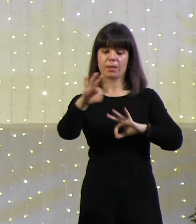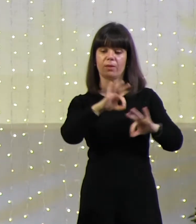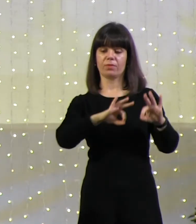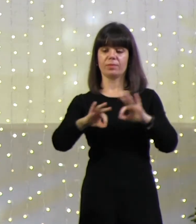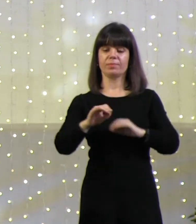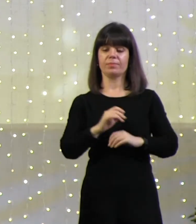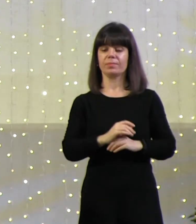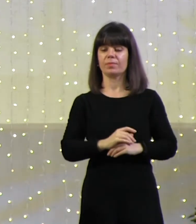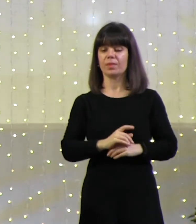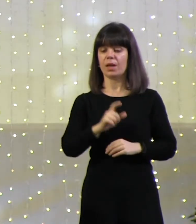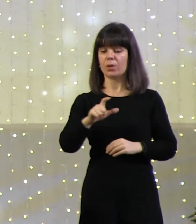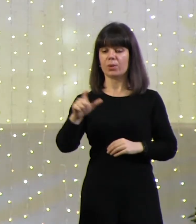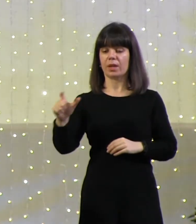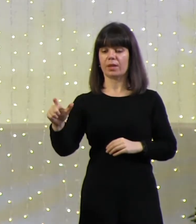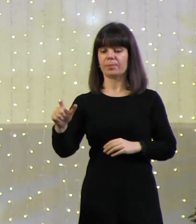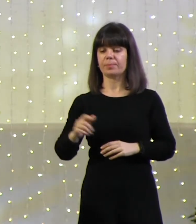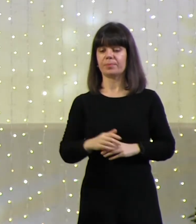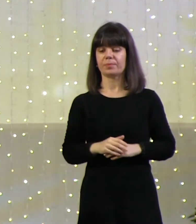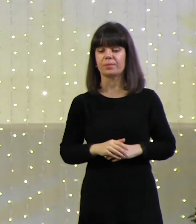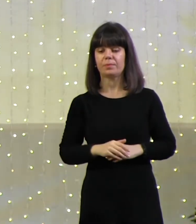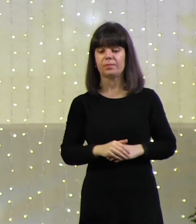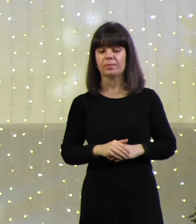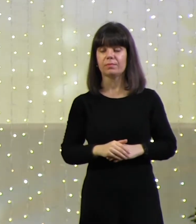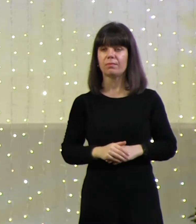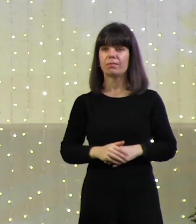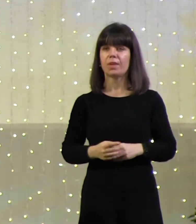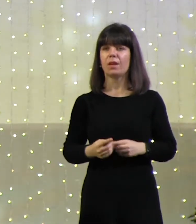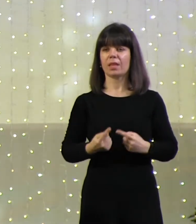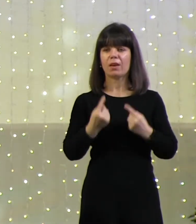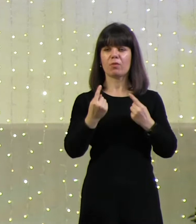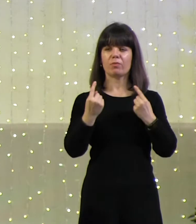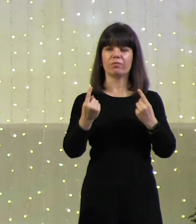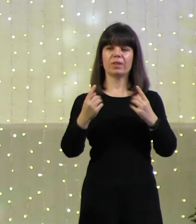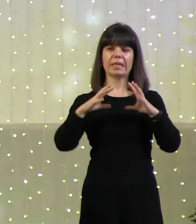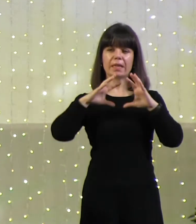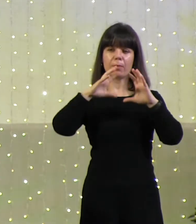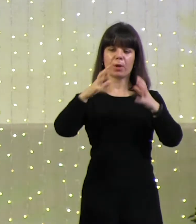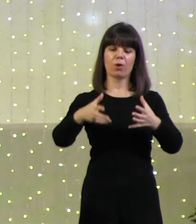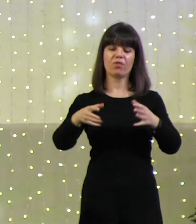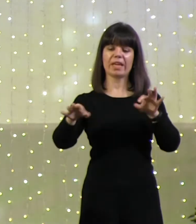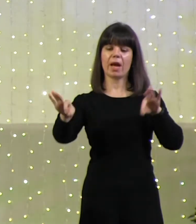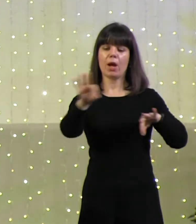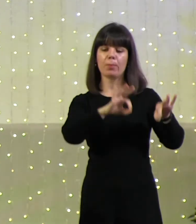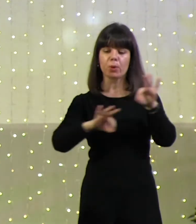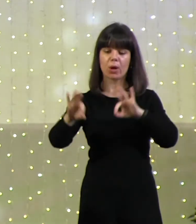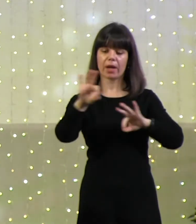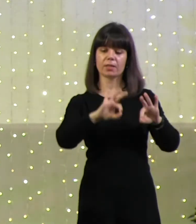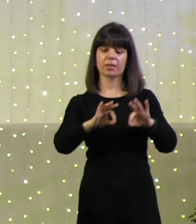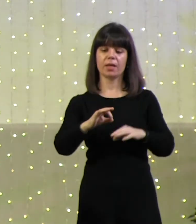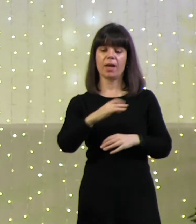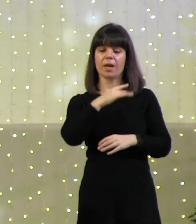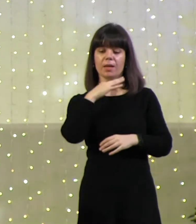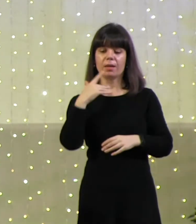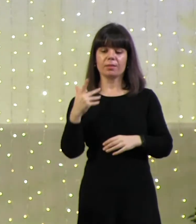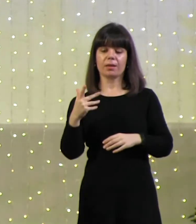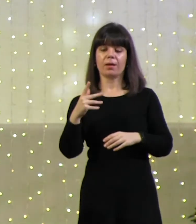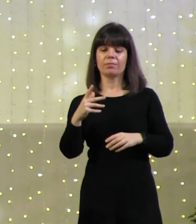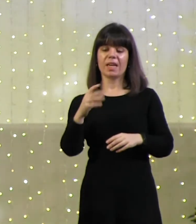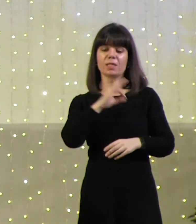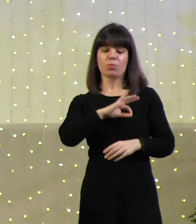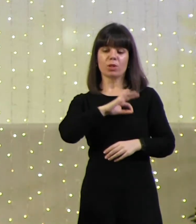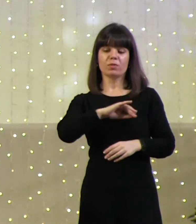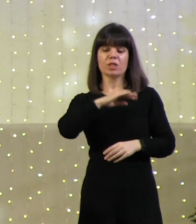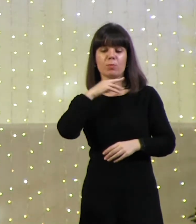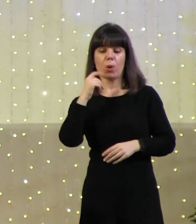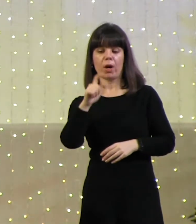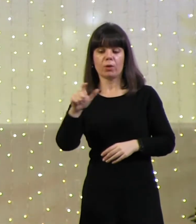в мировых масштабах. То есть такие глобальные проекты, когда задействовано много людей. Например,